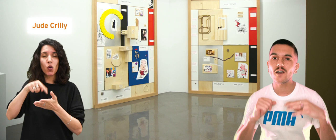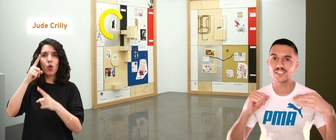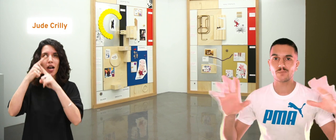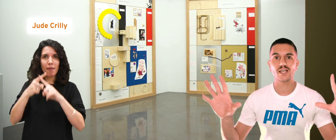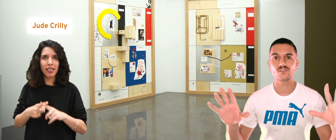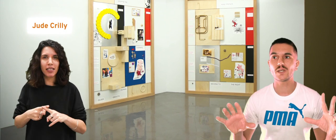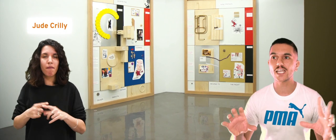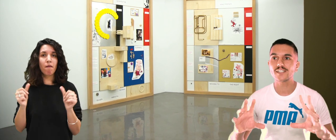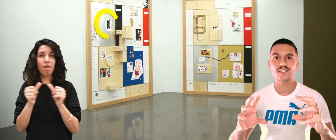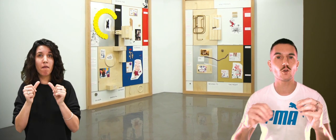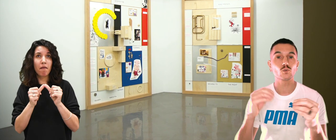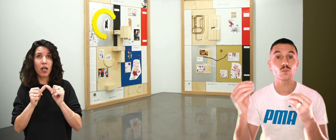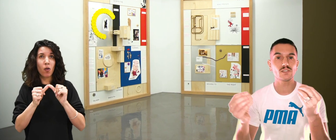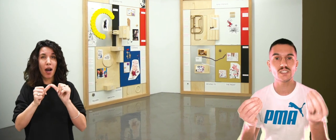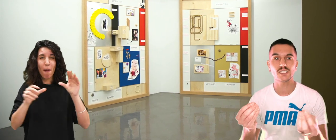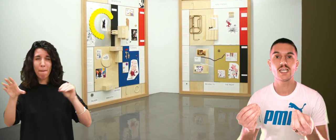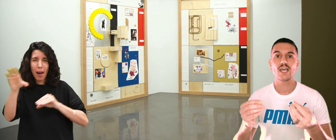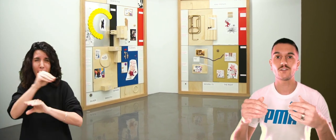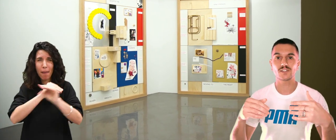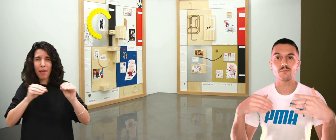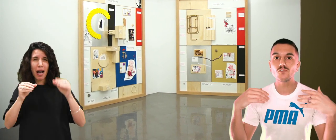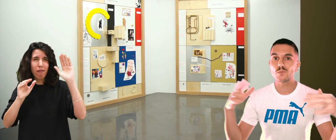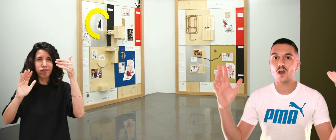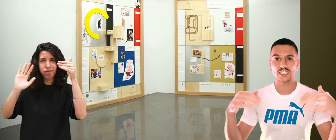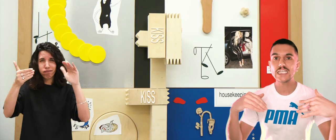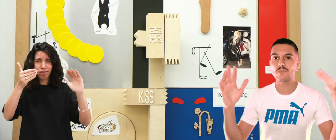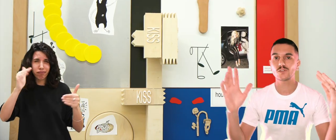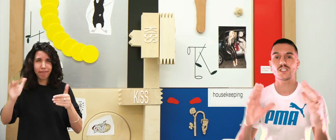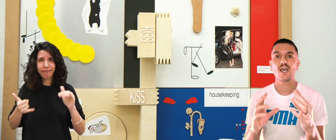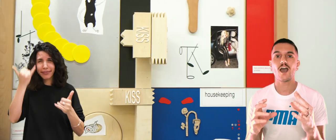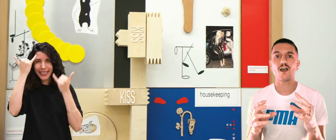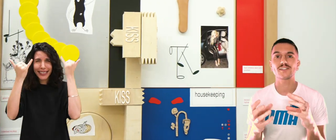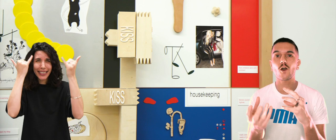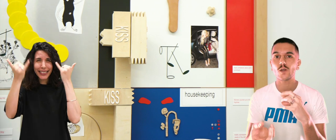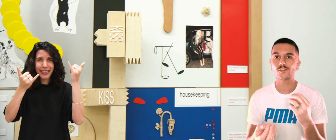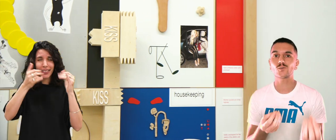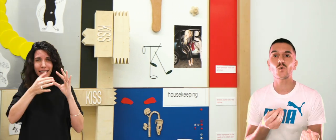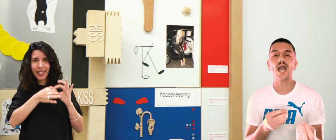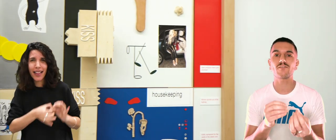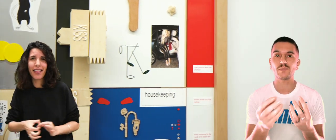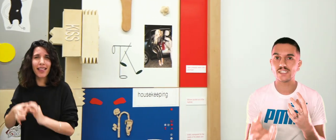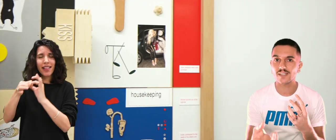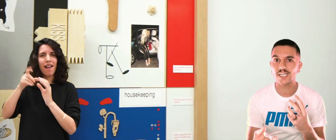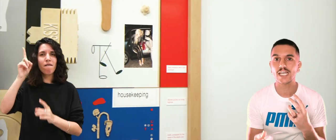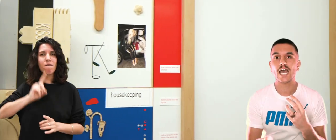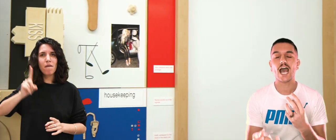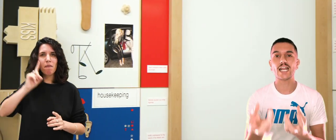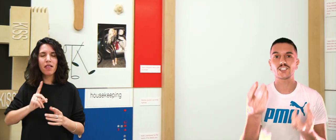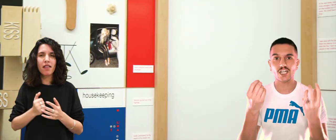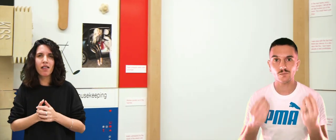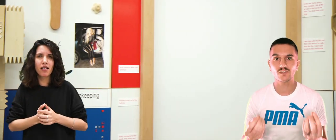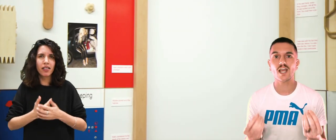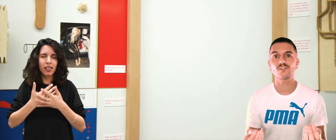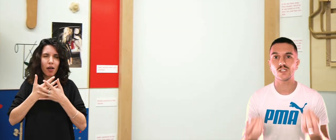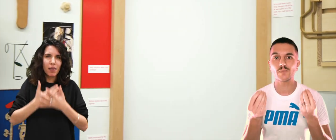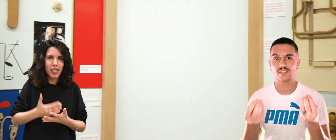et qui met en espace, de manière assez constructiviste, dans ses moodboards immenses, sa relation à la féminité, à